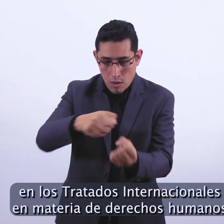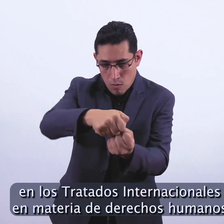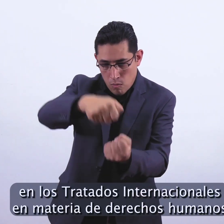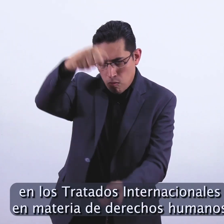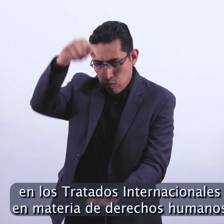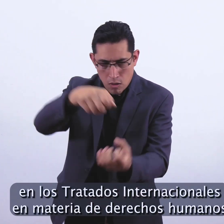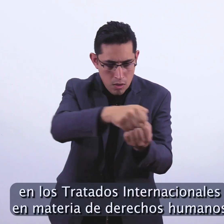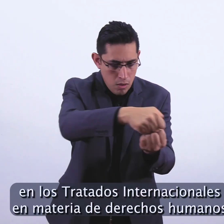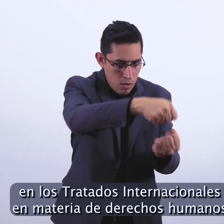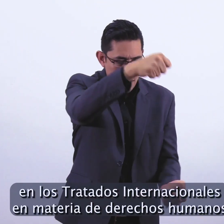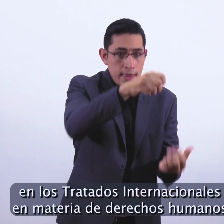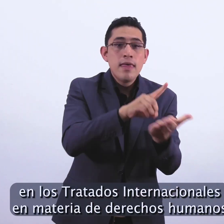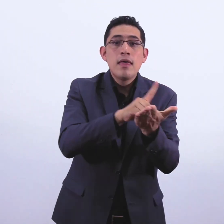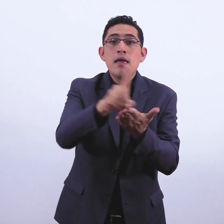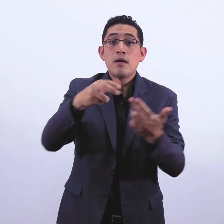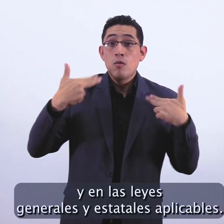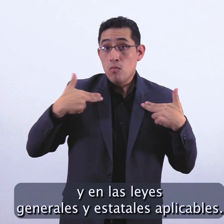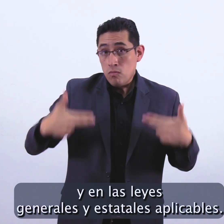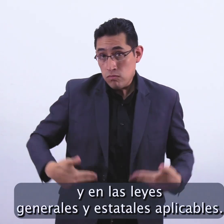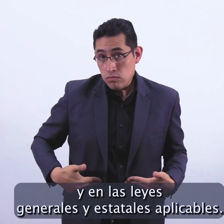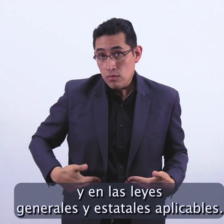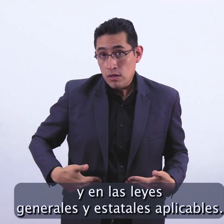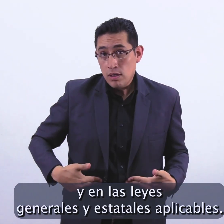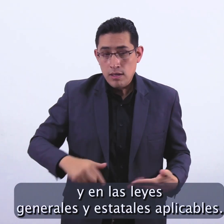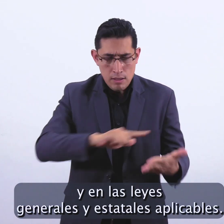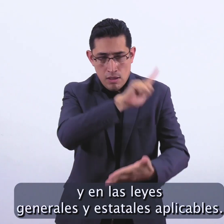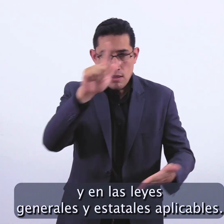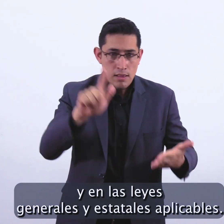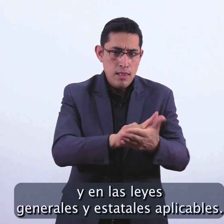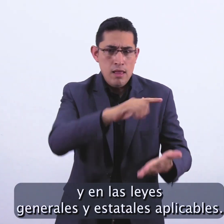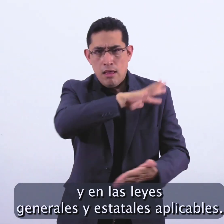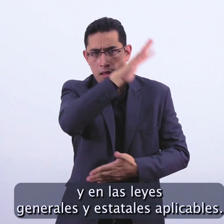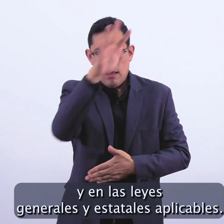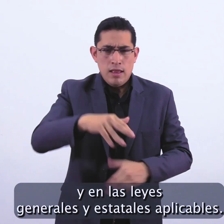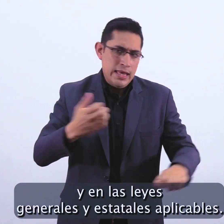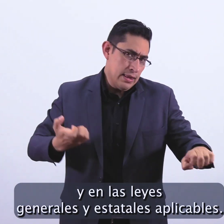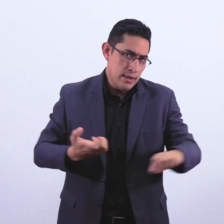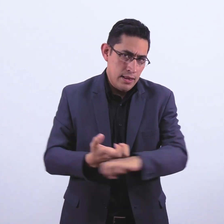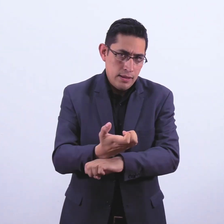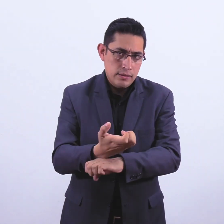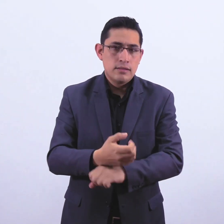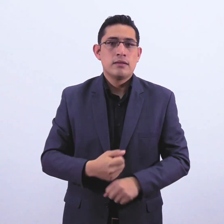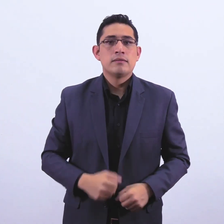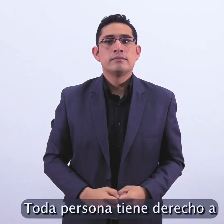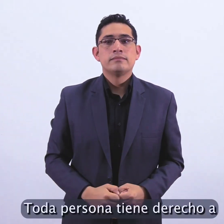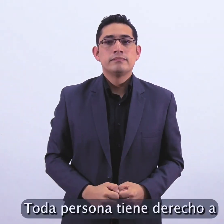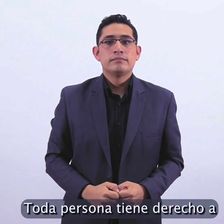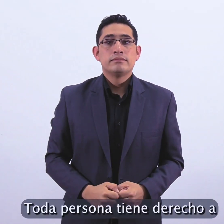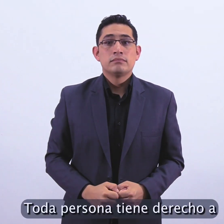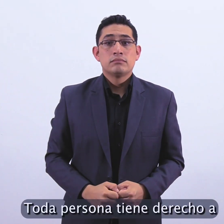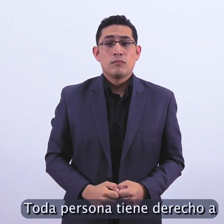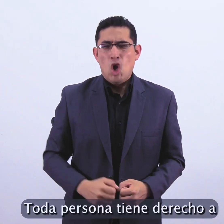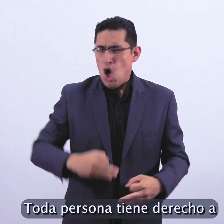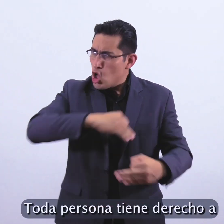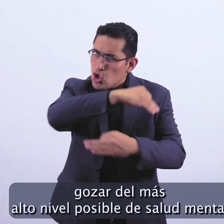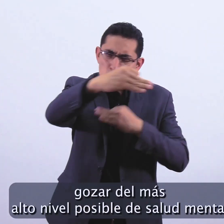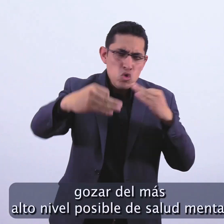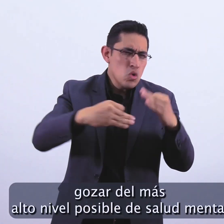en materia de derechos humanos y en las leyes generales y estatales aplicables. Toda persona tiene derecho a gozar